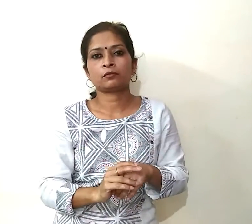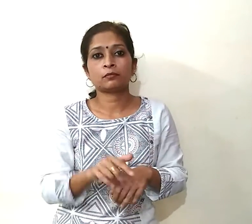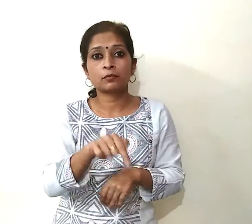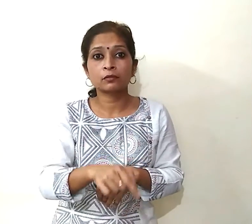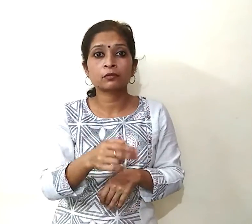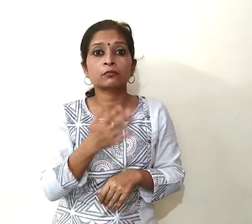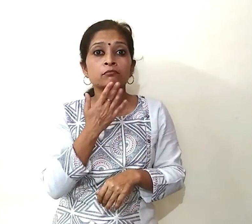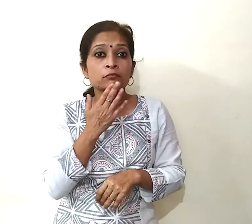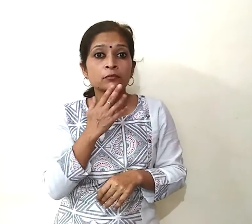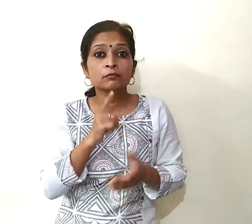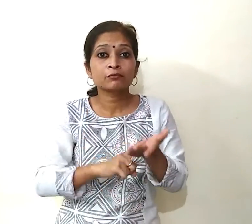और आपका ग्रीन कलर